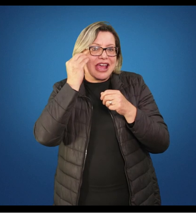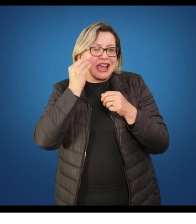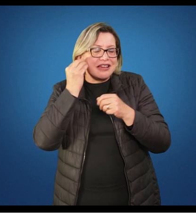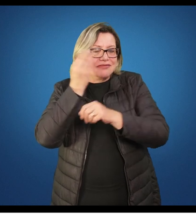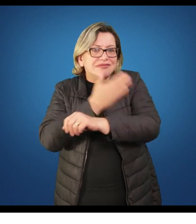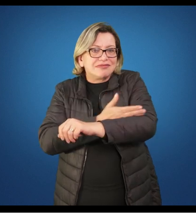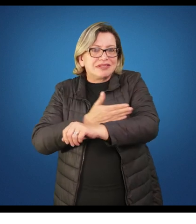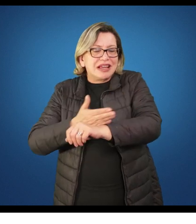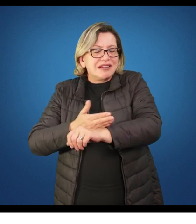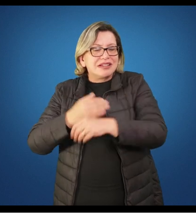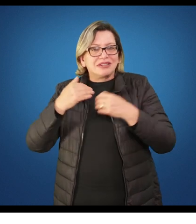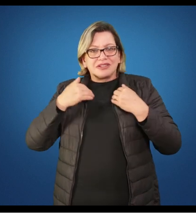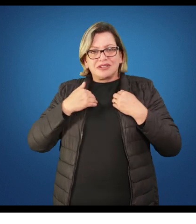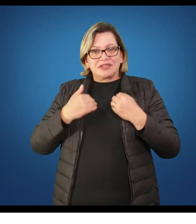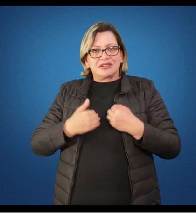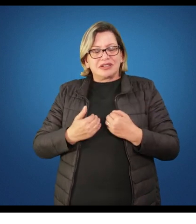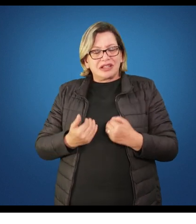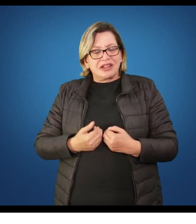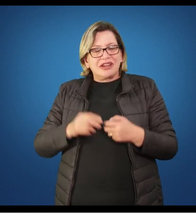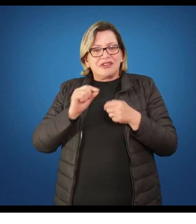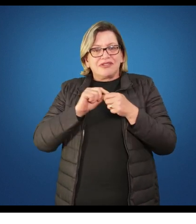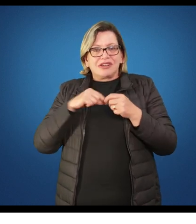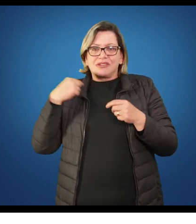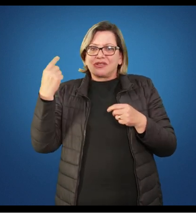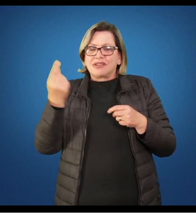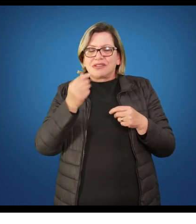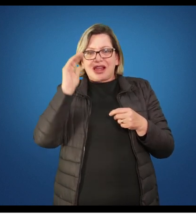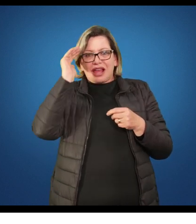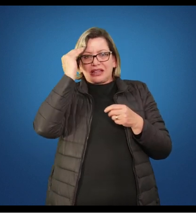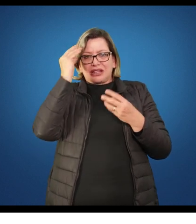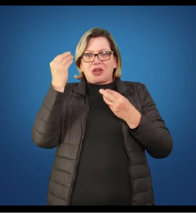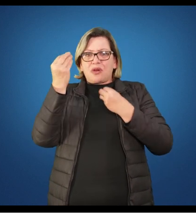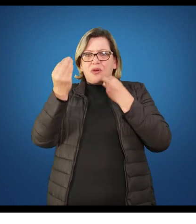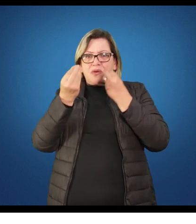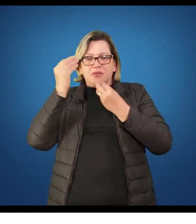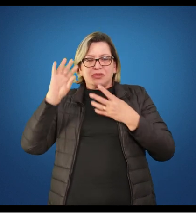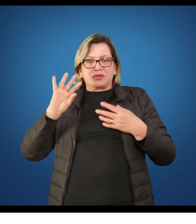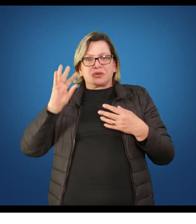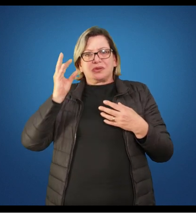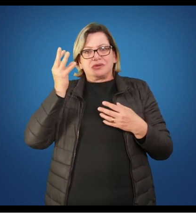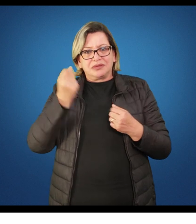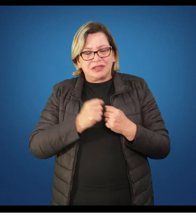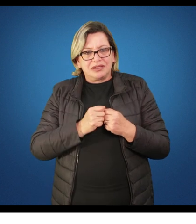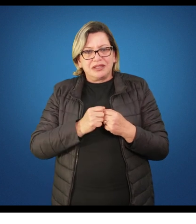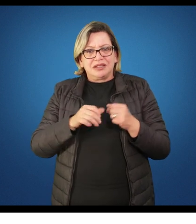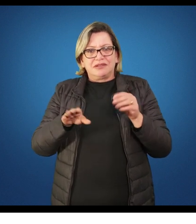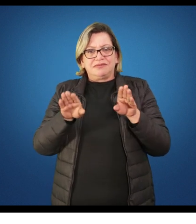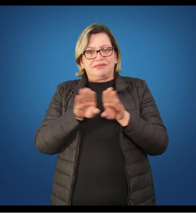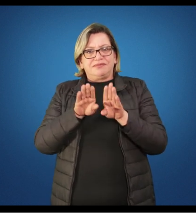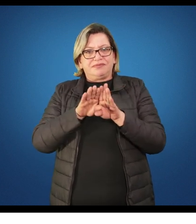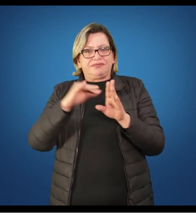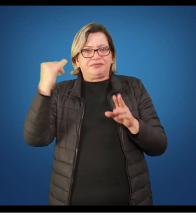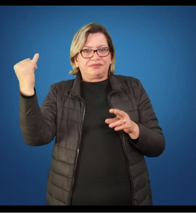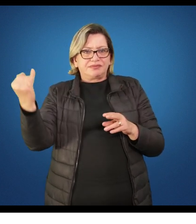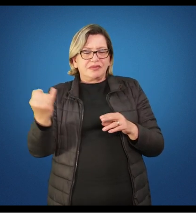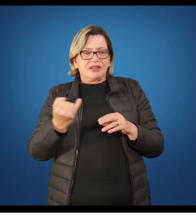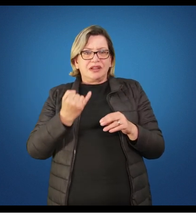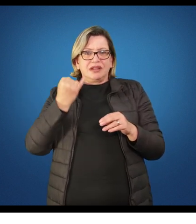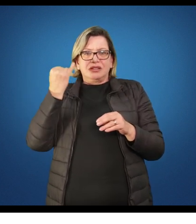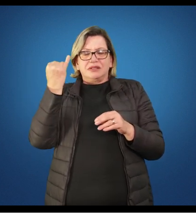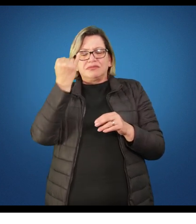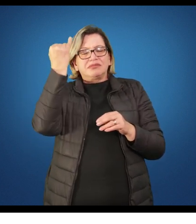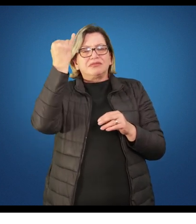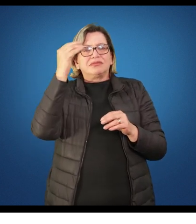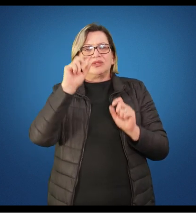a dimensão de compreender essas práticas corporais. Um fator também bastante importante dos elementos articuladores